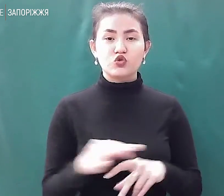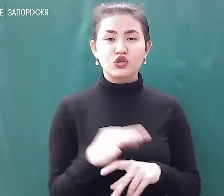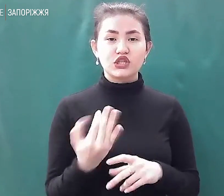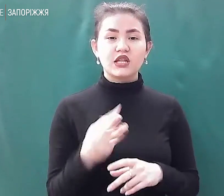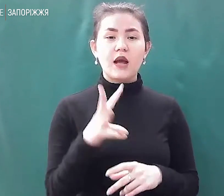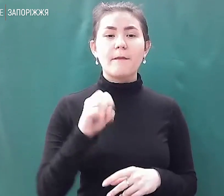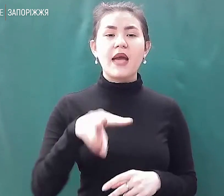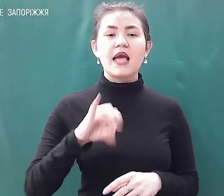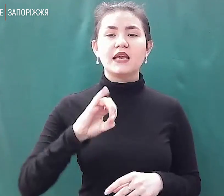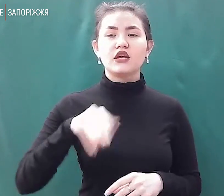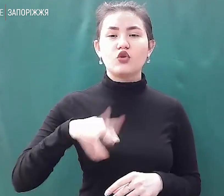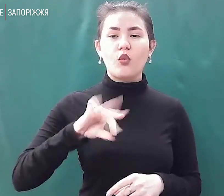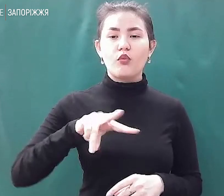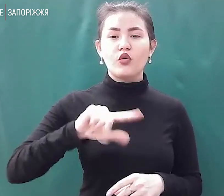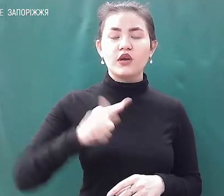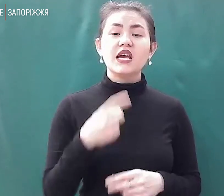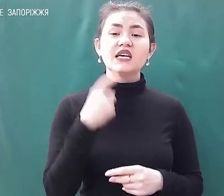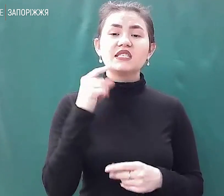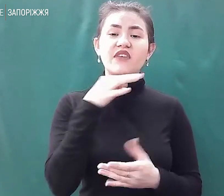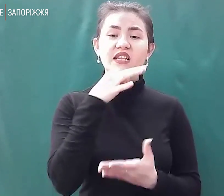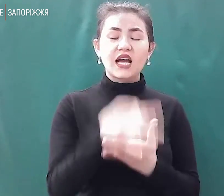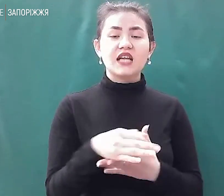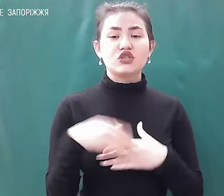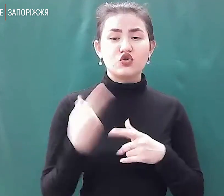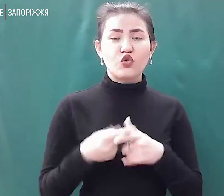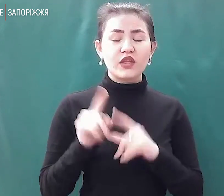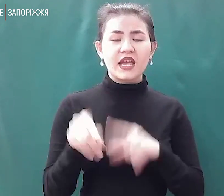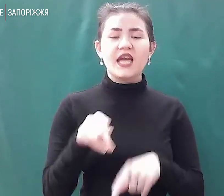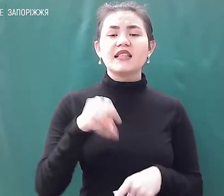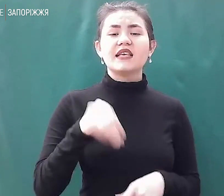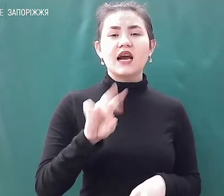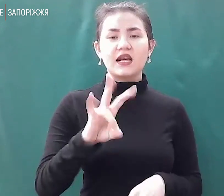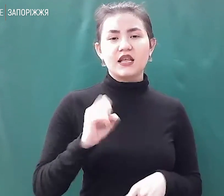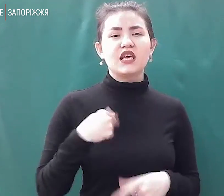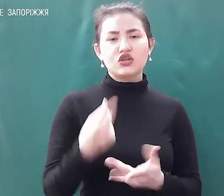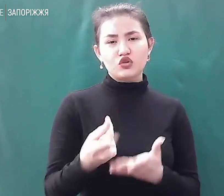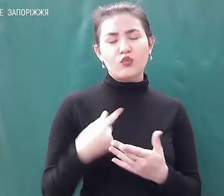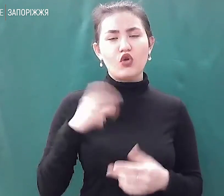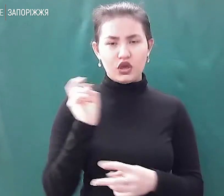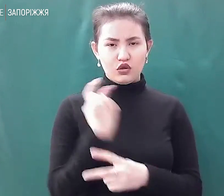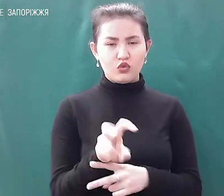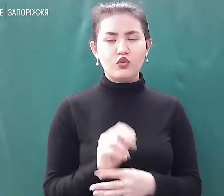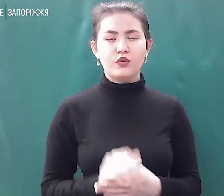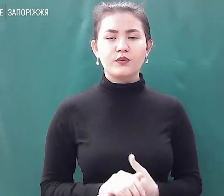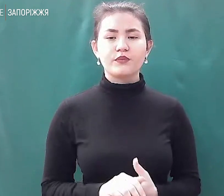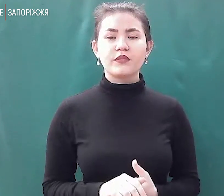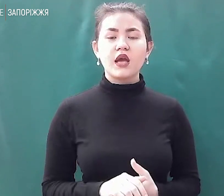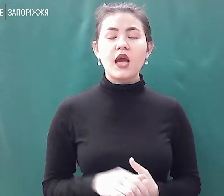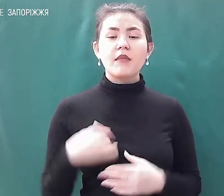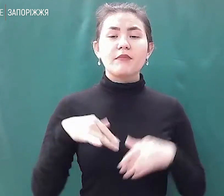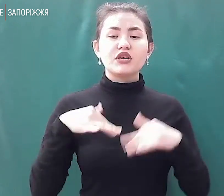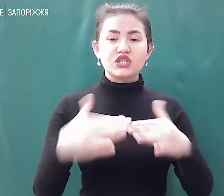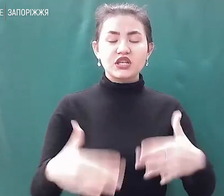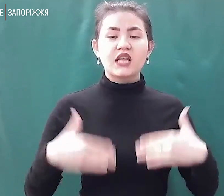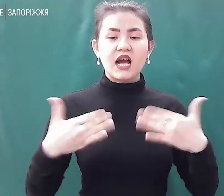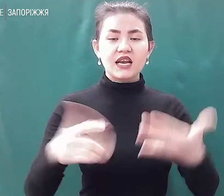тож звертається до неї. Тетяна, я за тобою йду. Ми пішли далі до кімнат, де готують холодні